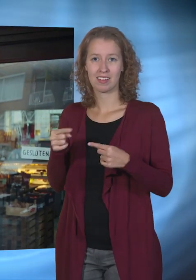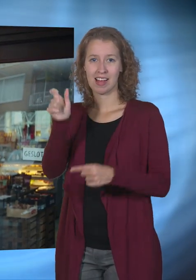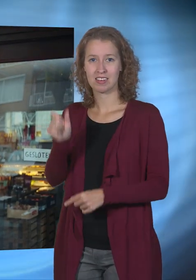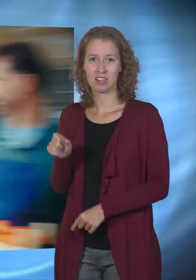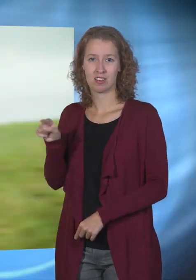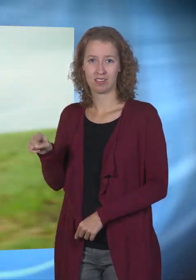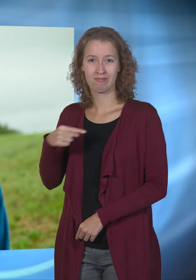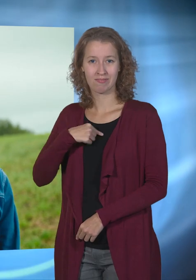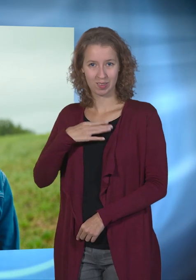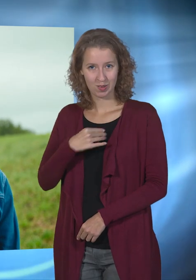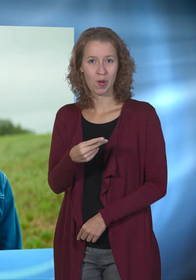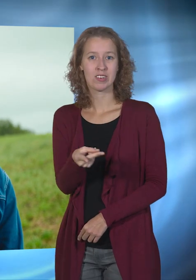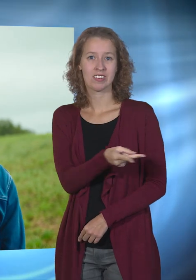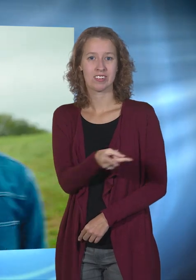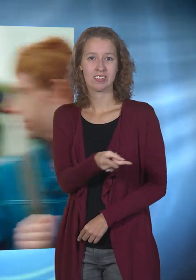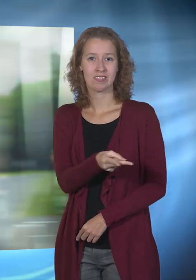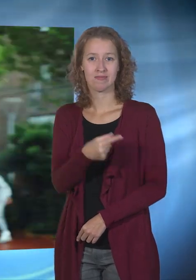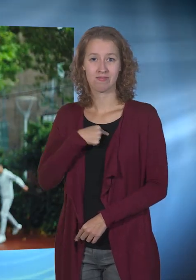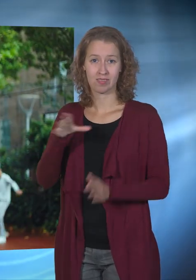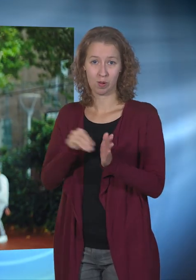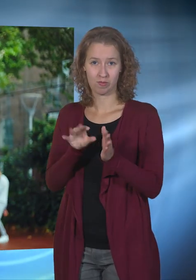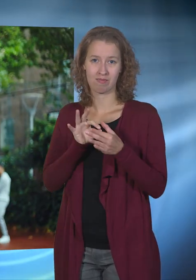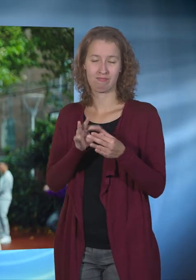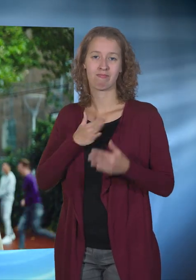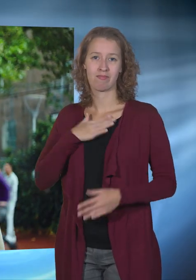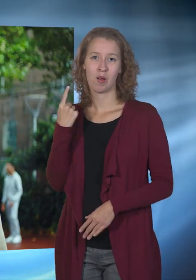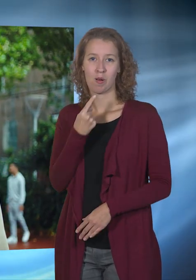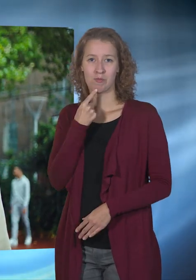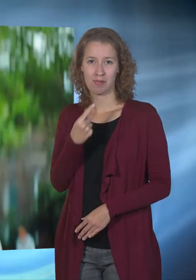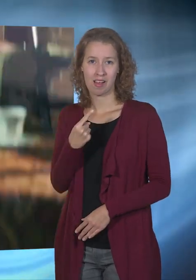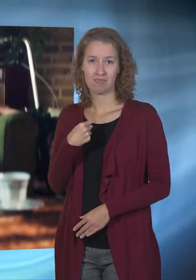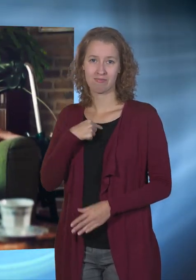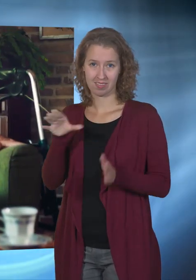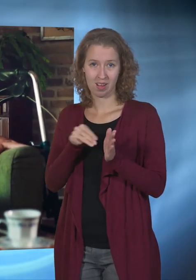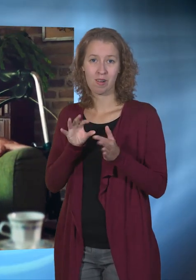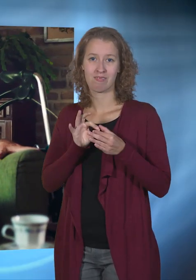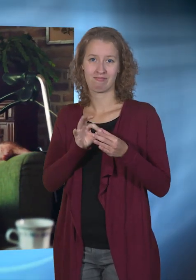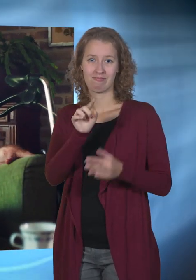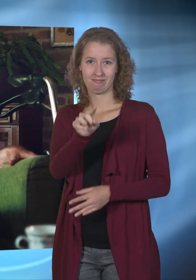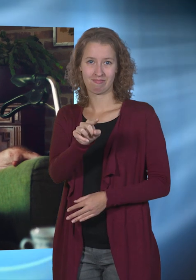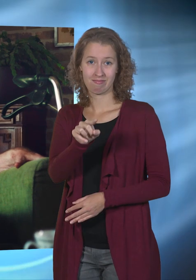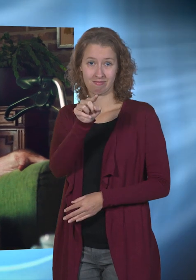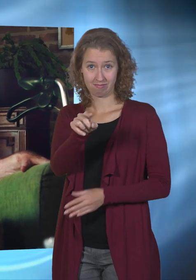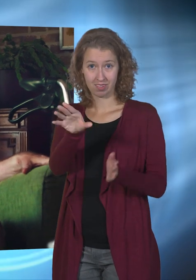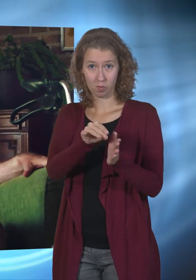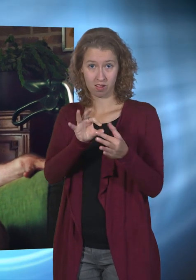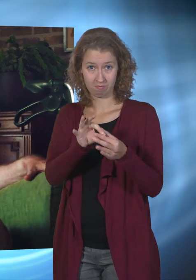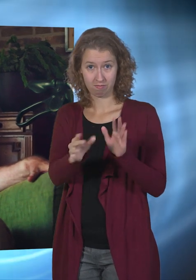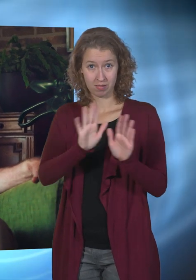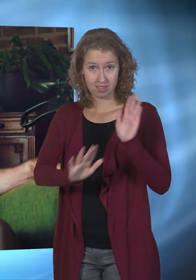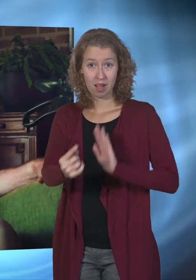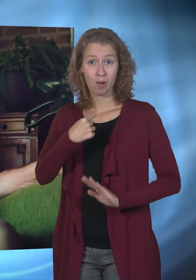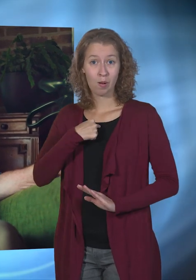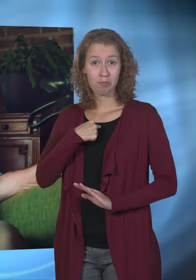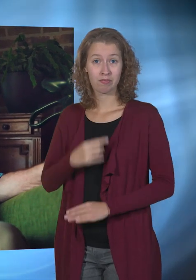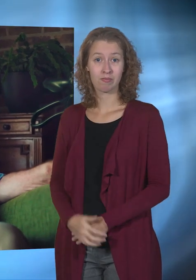medereiziger. En ik voor de jongens. Ik download hem voor mijn opa. En ik voor jou. Download jij hem voor